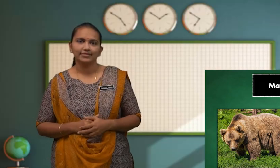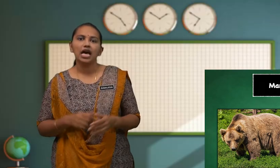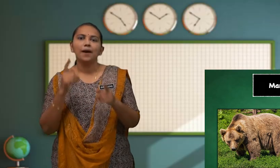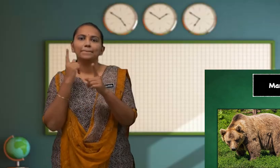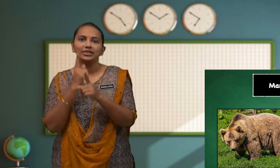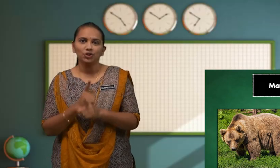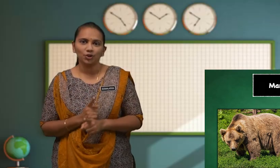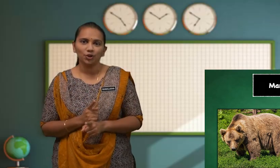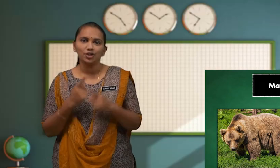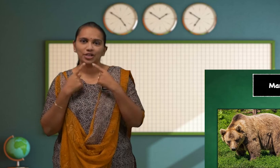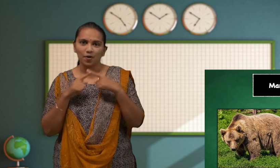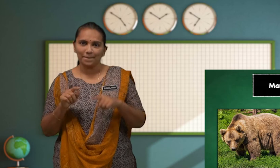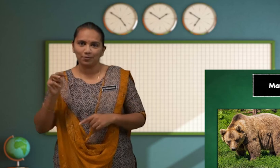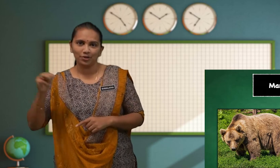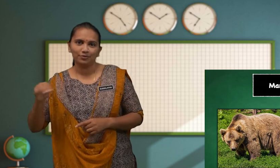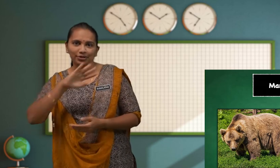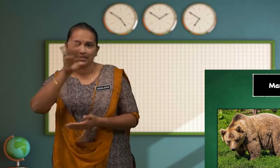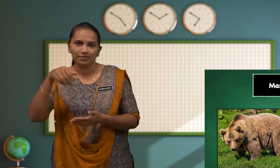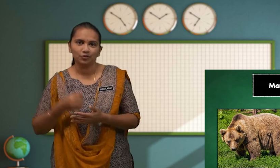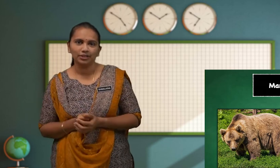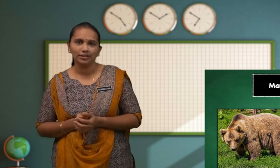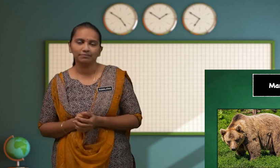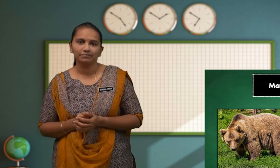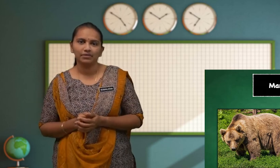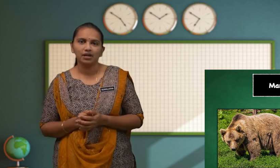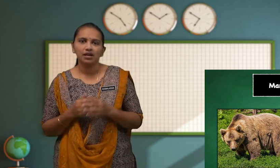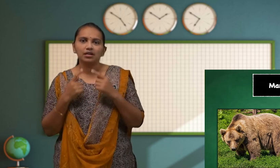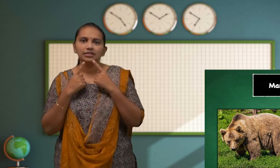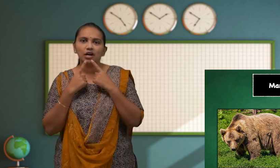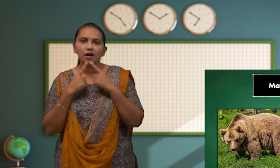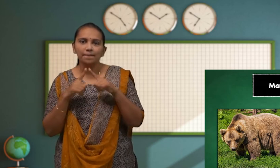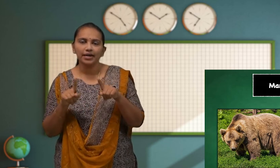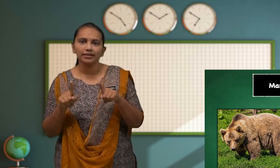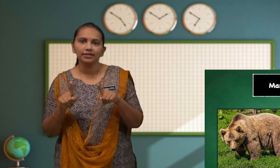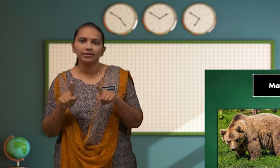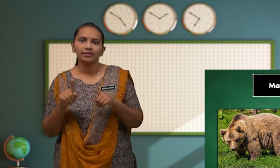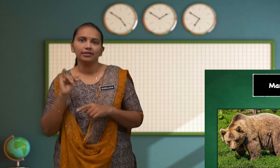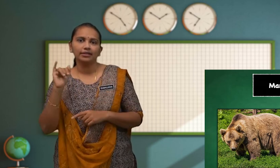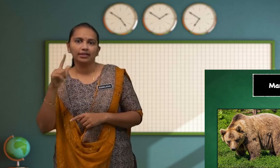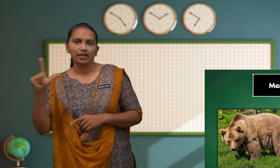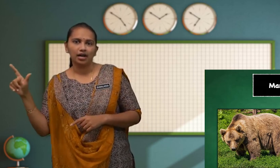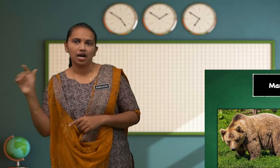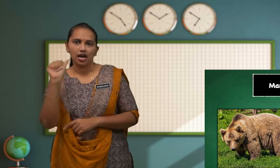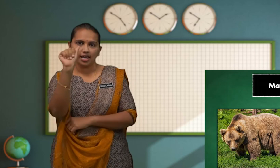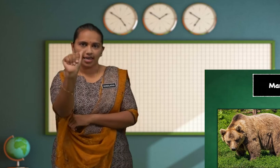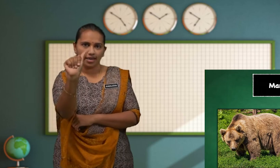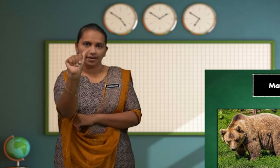Betul Jawapan Murid-murid Semua Jawapannya Ialah A